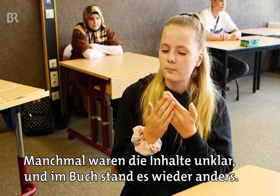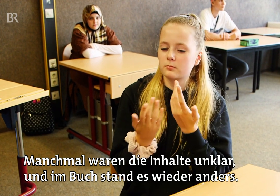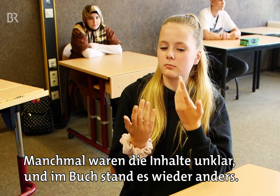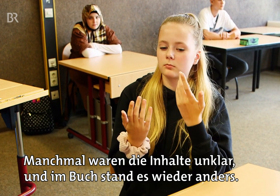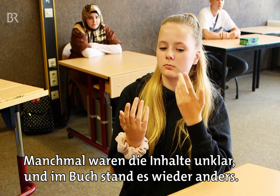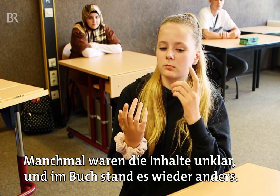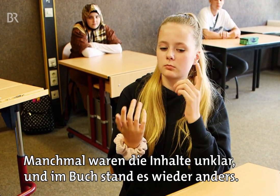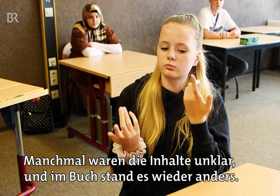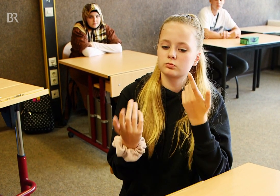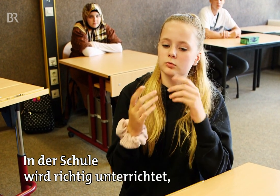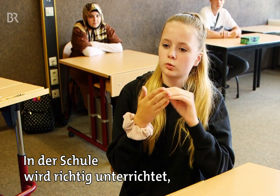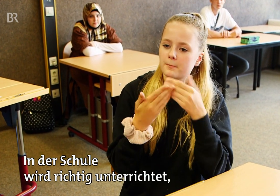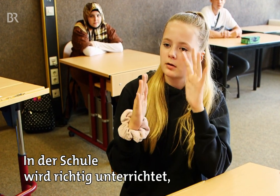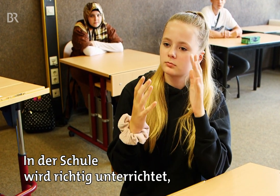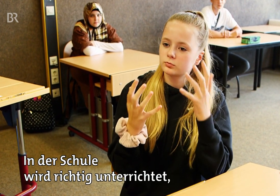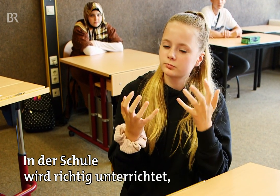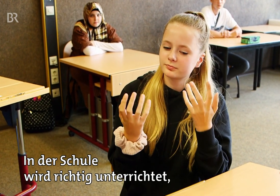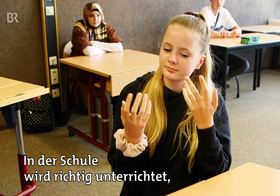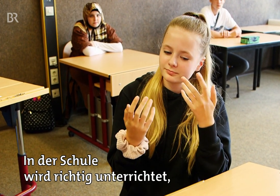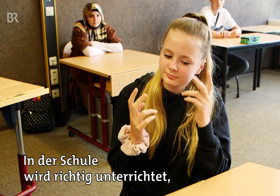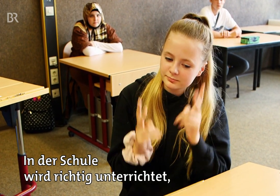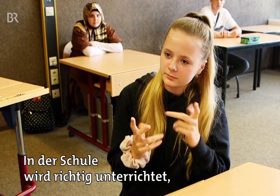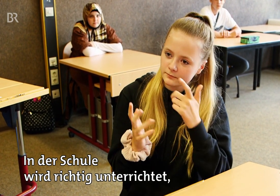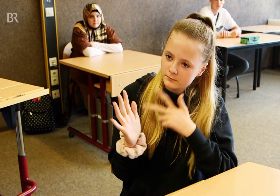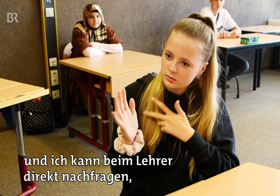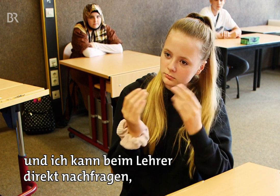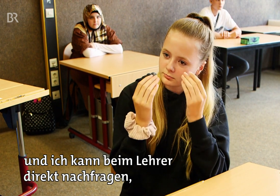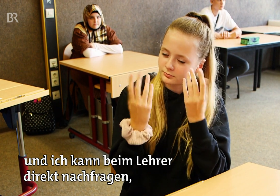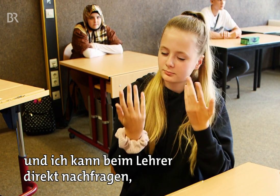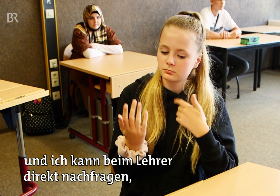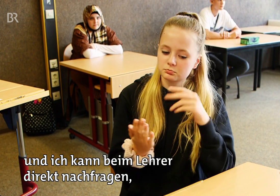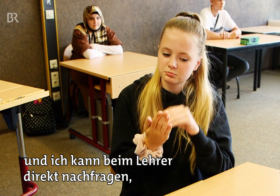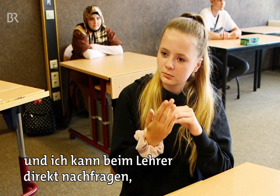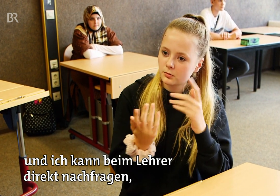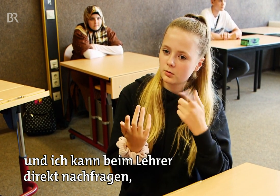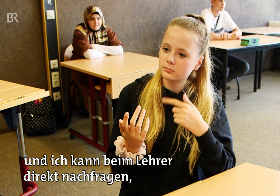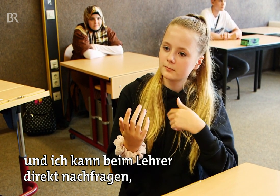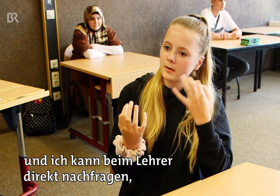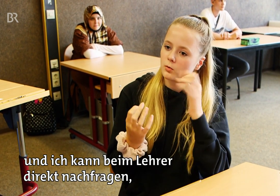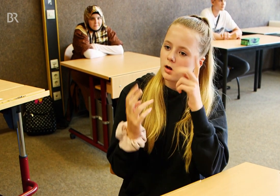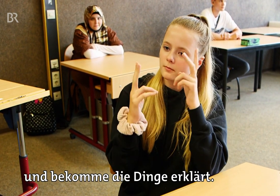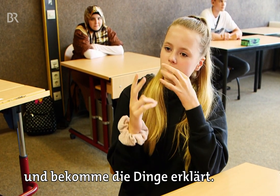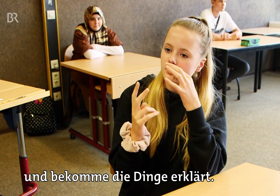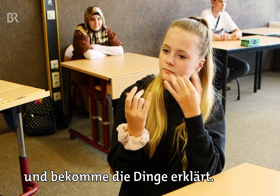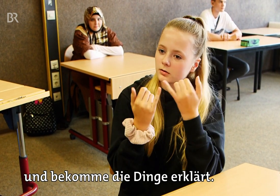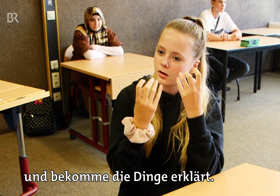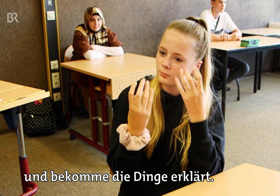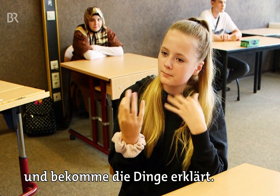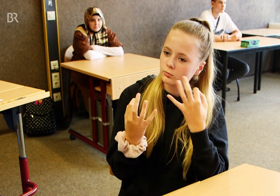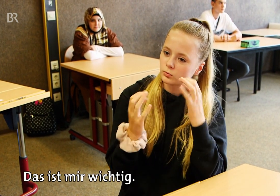im Buch stand es wieder anders. In der Schule wird richtig unterrichtet und ich kann beim Lehrer direkt nachfragen und bekomme die Dinge erklärt. Das